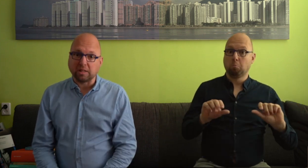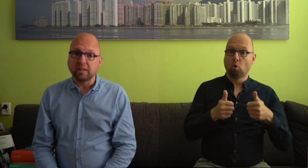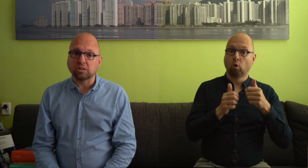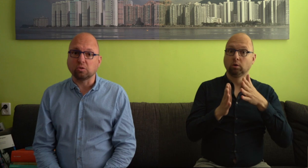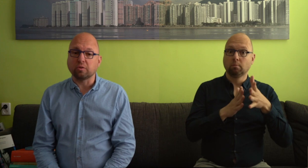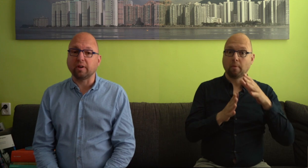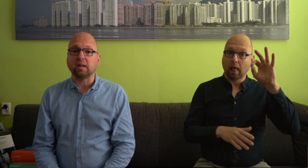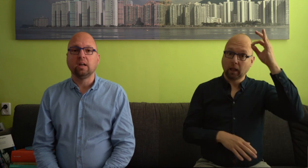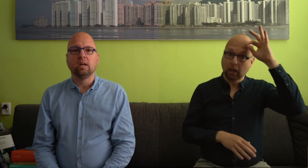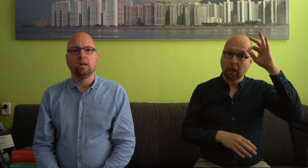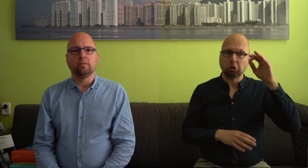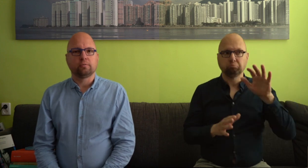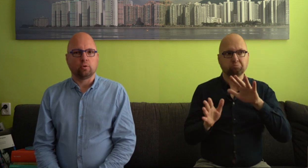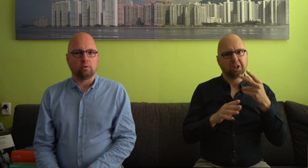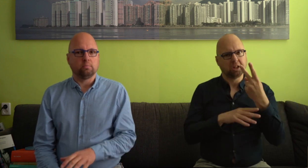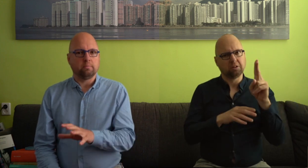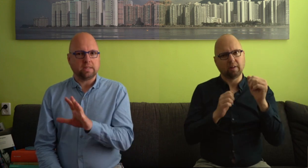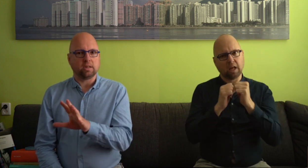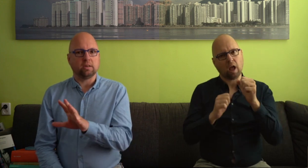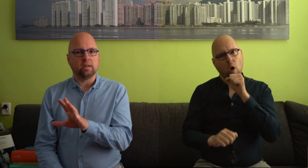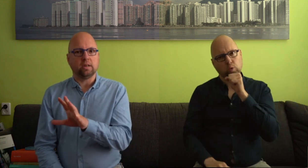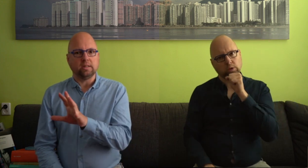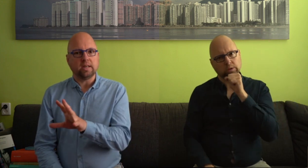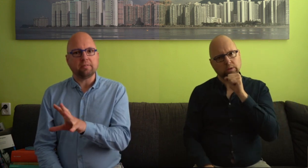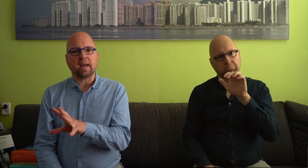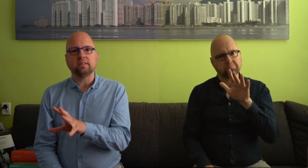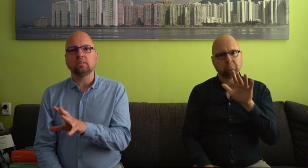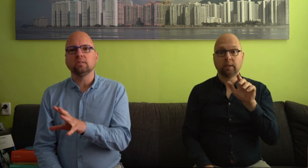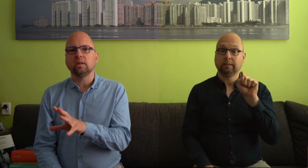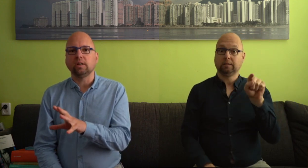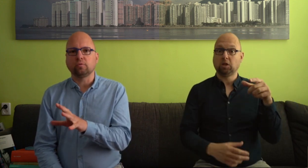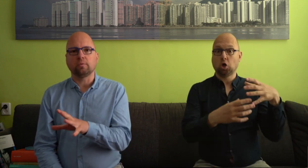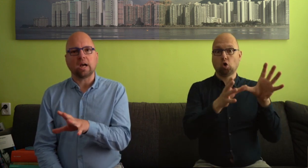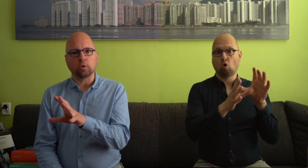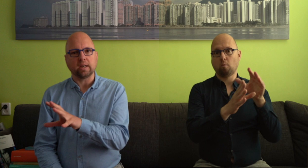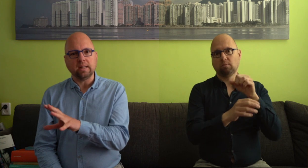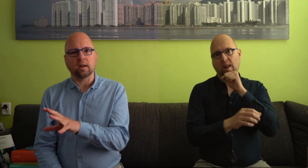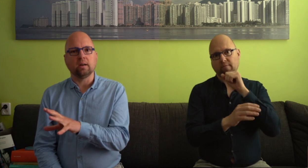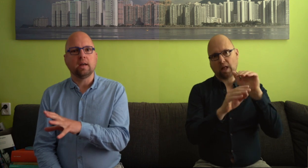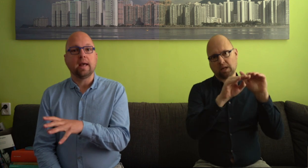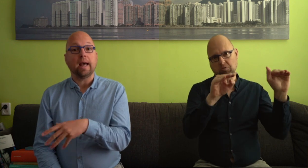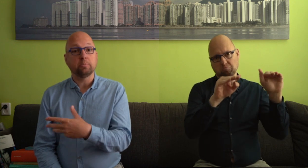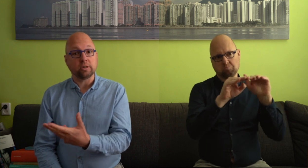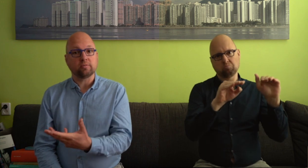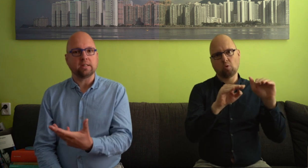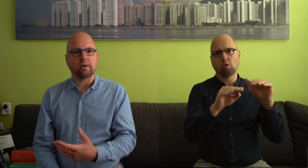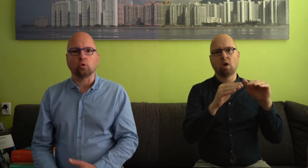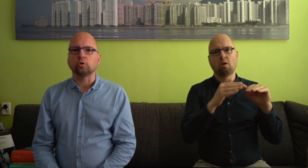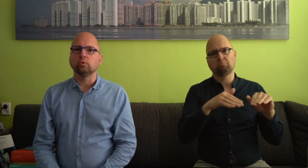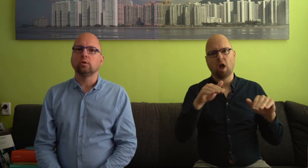mijn twintigste ongeveer. Voor mensen in die leeftijd en ook voor wat oudere kinderen helpt het, weten we uit onderzoek,